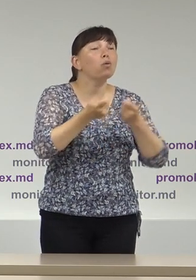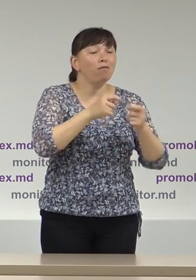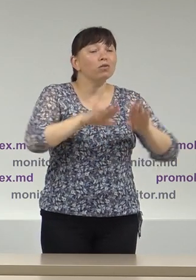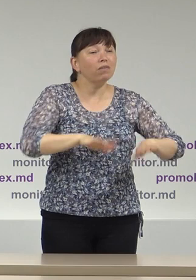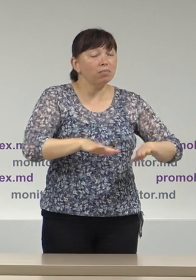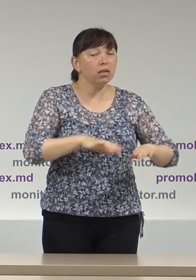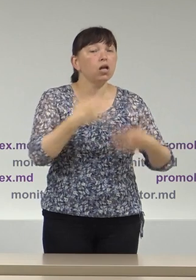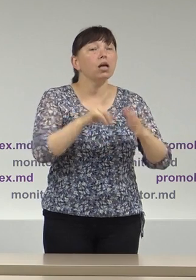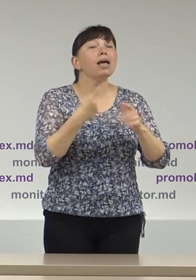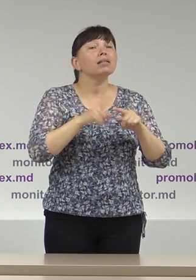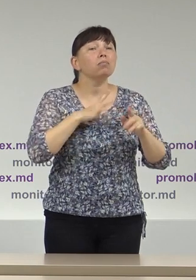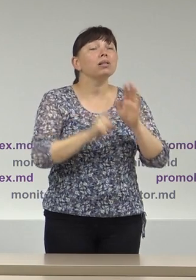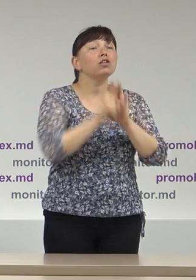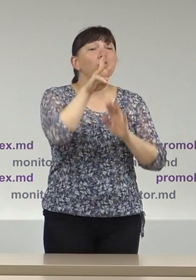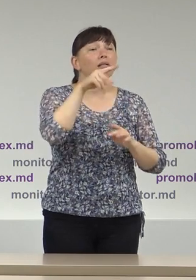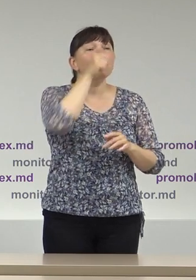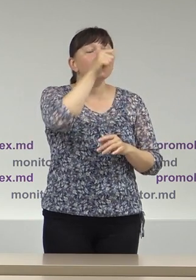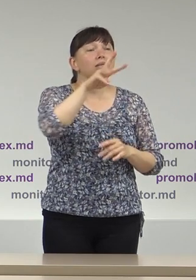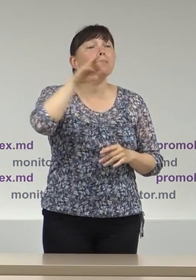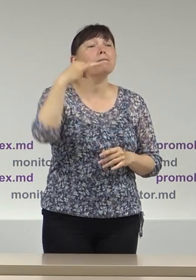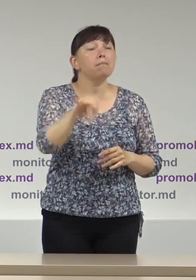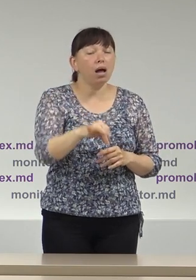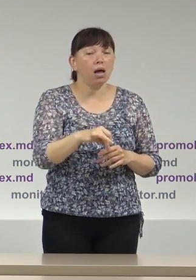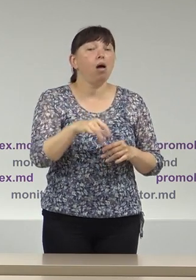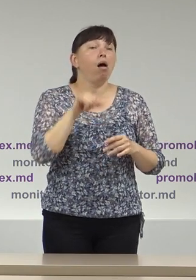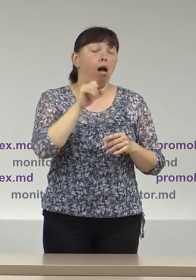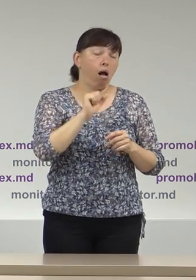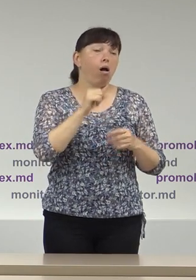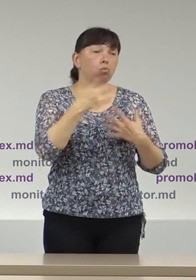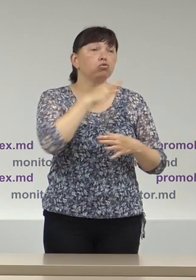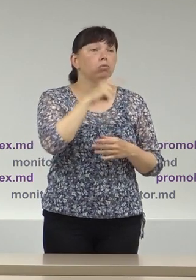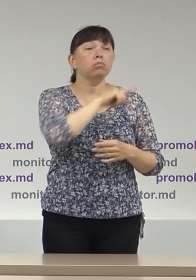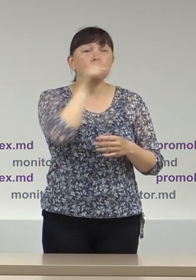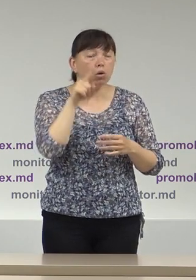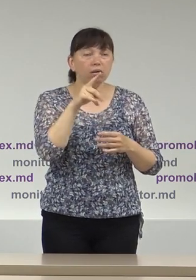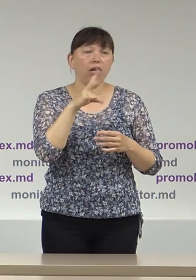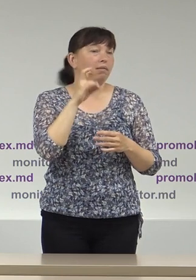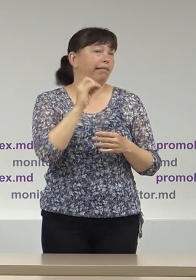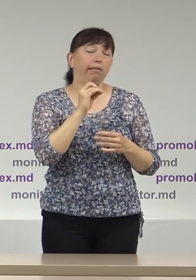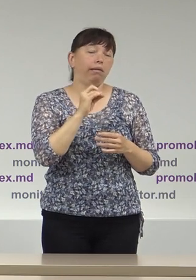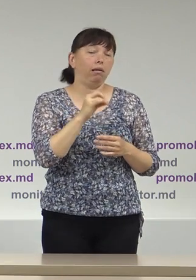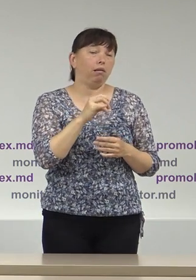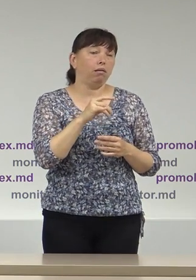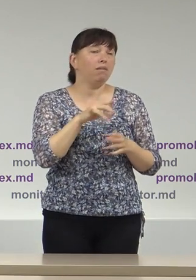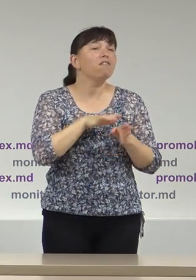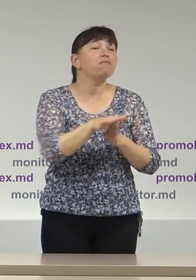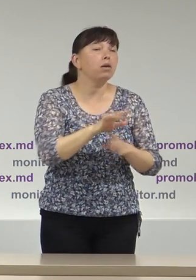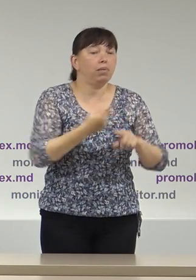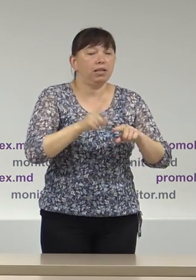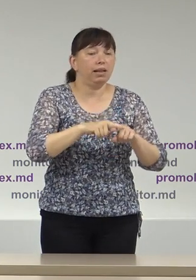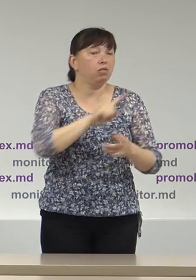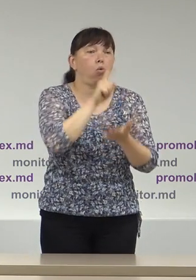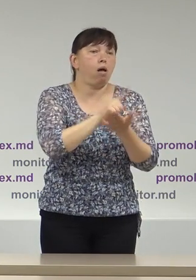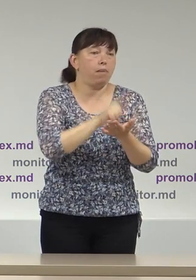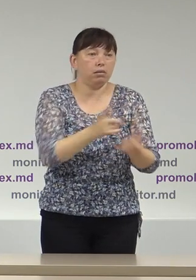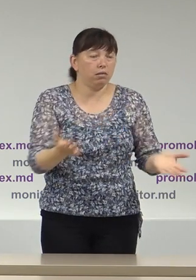a fost începutul lunii mai deci unele administrații publice locale așa și nu au realizat această obligație nici până